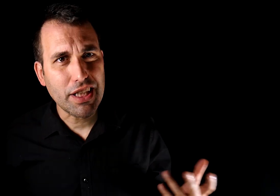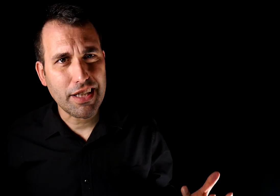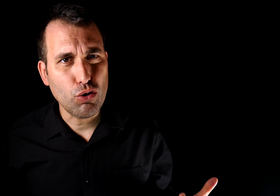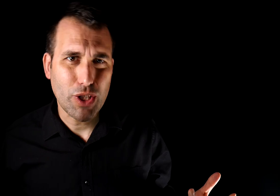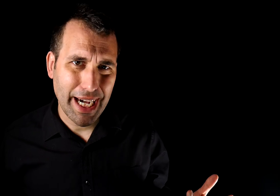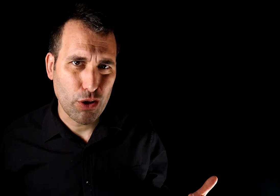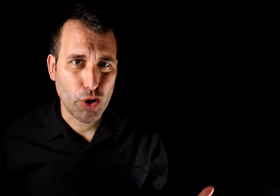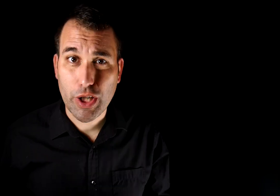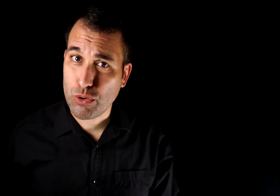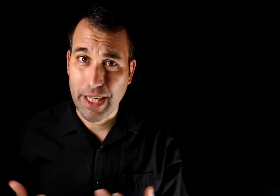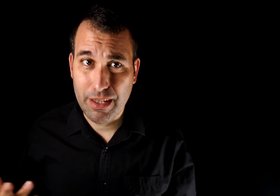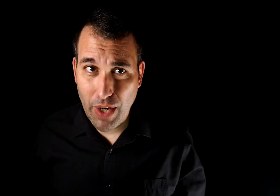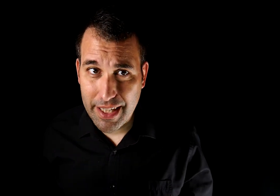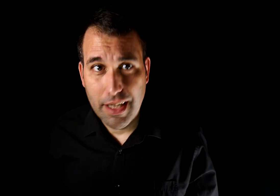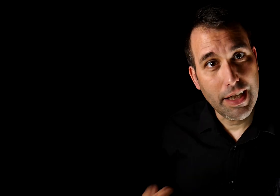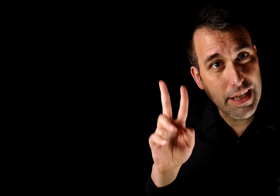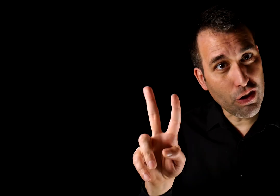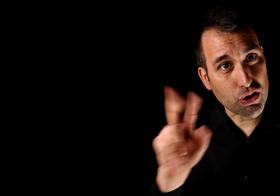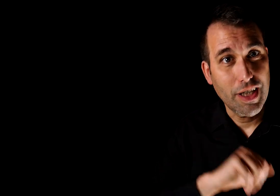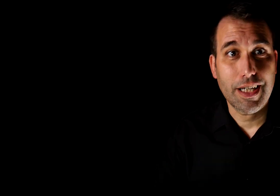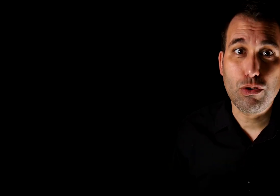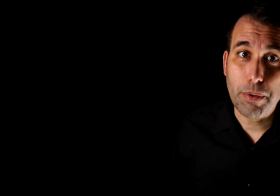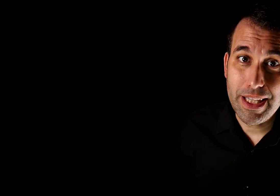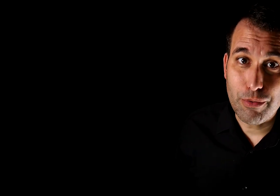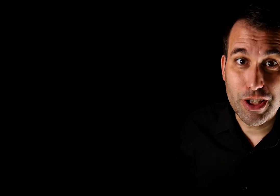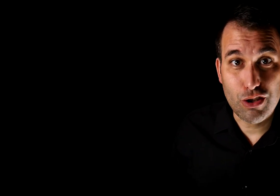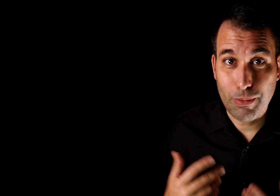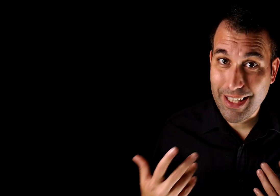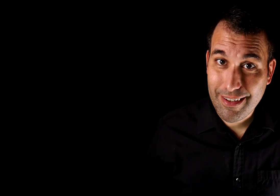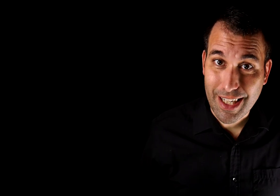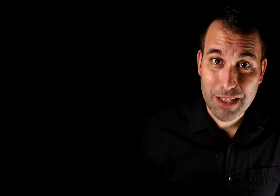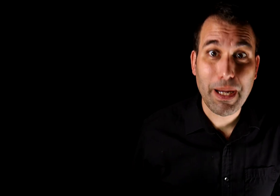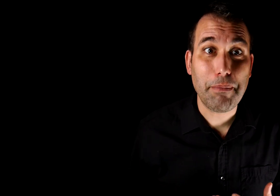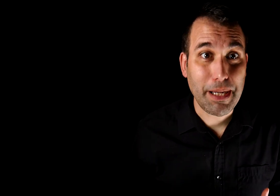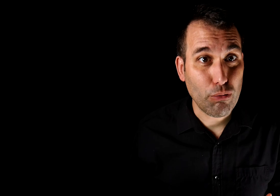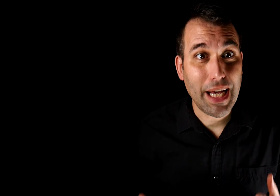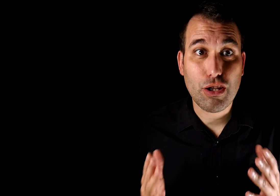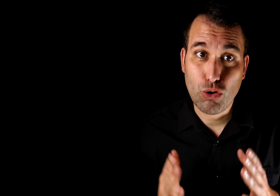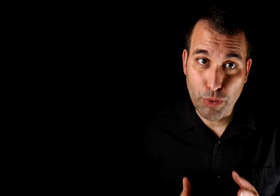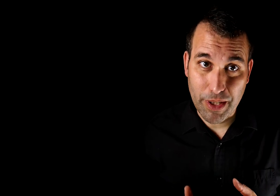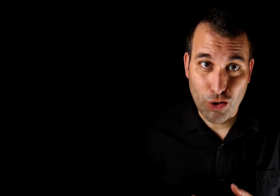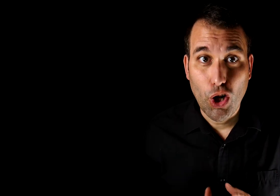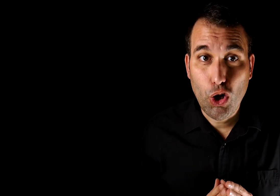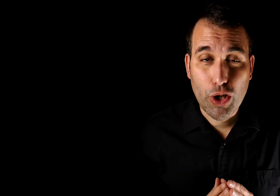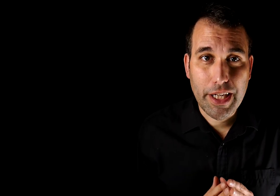has entendido un carajo de lo que es una red flag. Y dos, que tu objetivo es instrumentalizarlas para manipular tu público. Lo que,